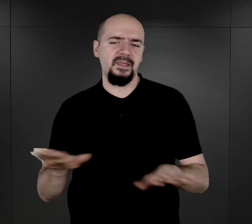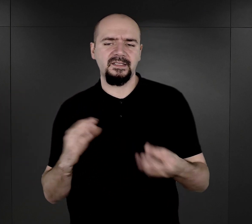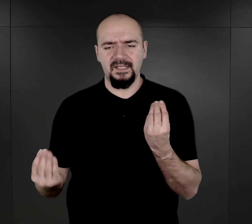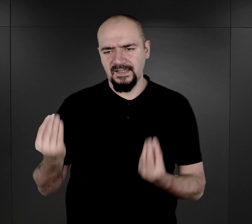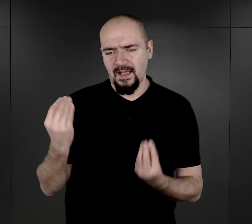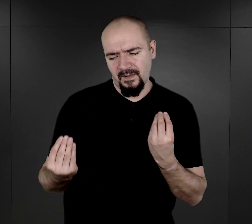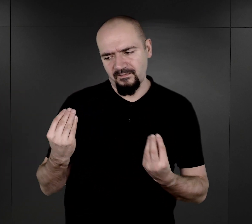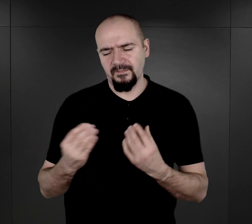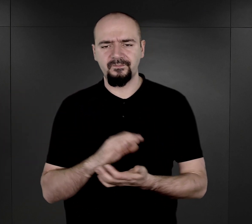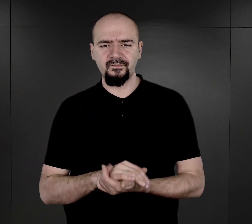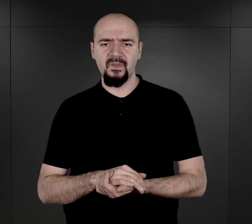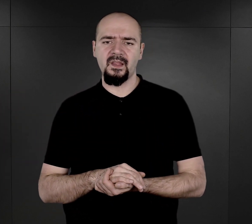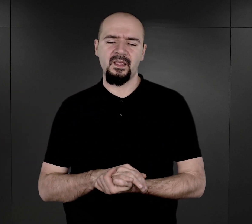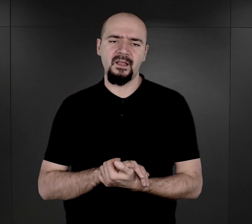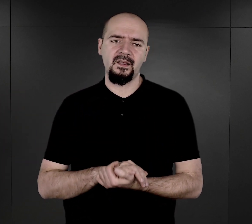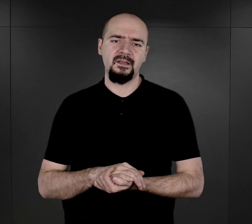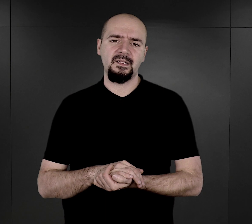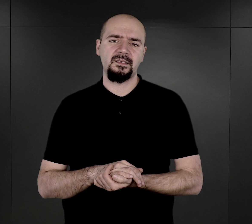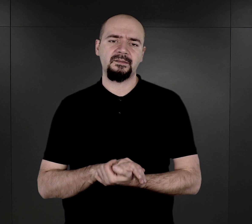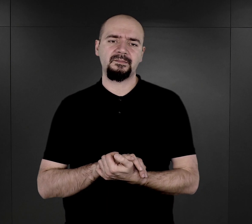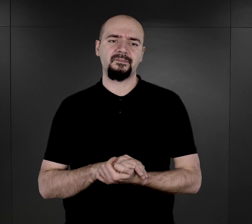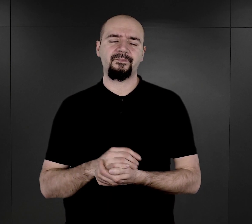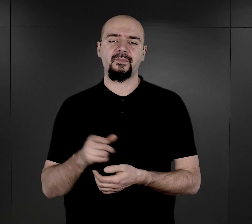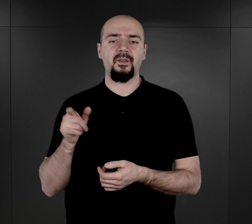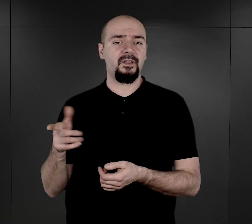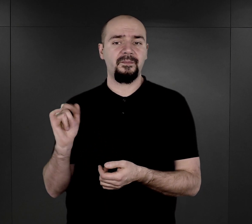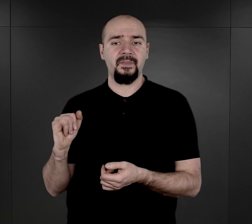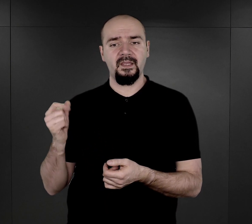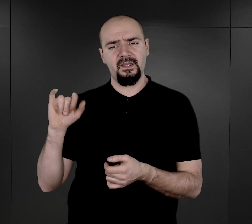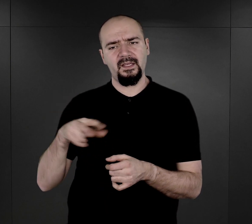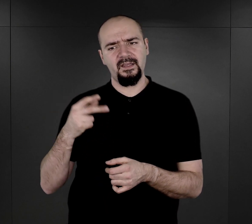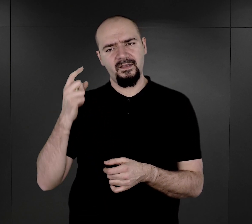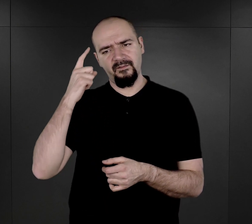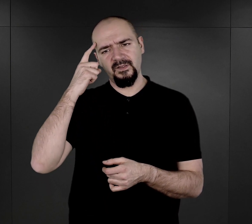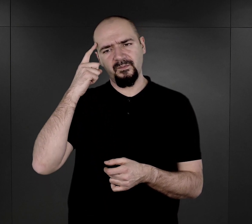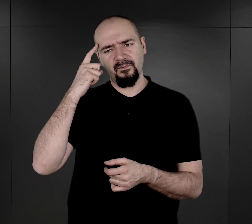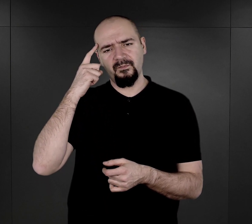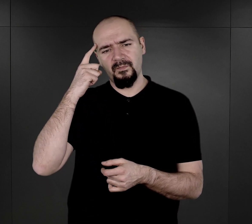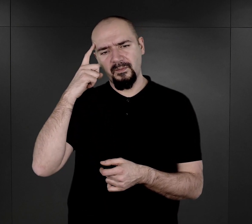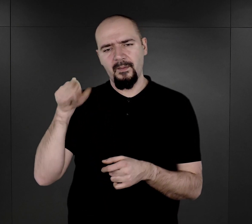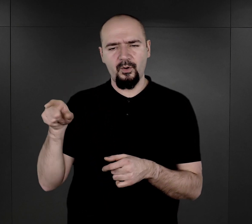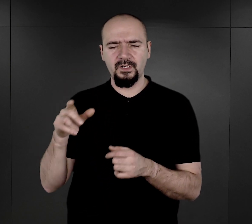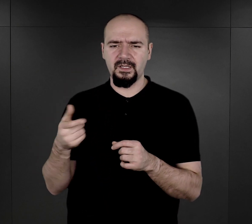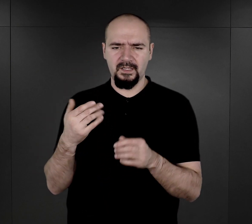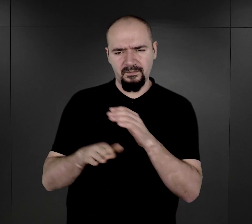rodzaj takiego placu zabaw. No i właśnie, kiedy wspomniałam o tych delegacjach, o tych wizytach,